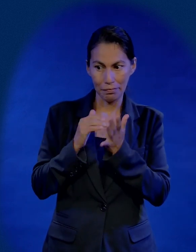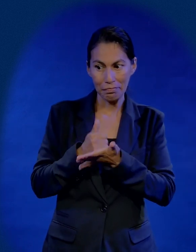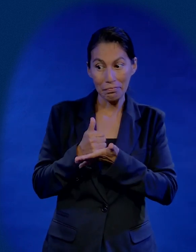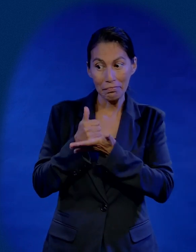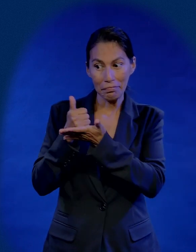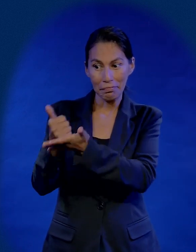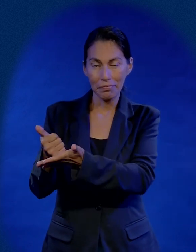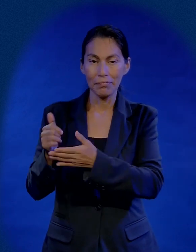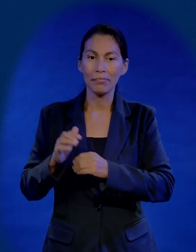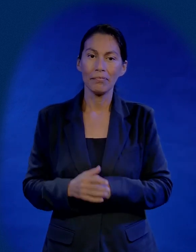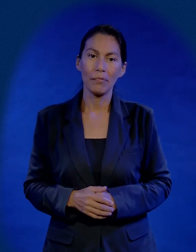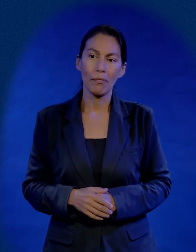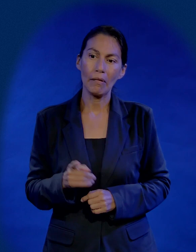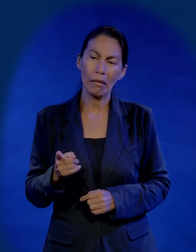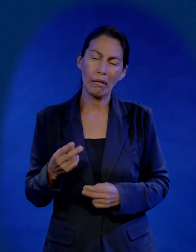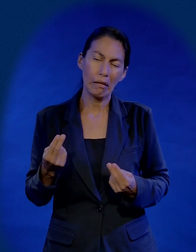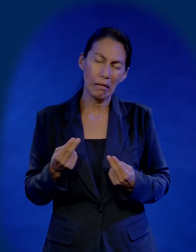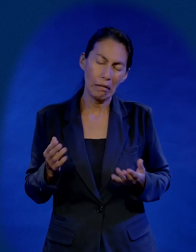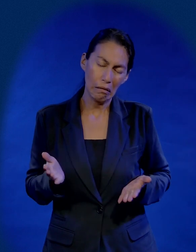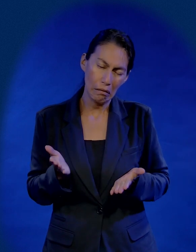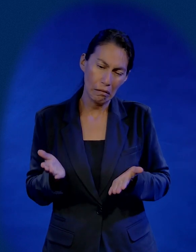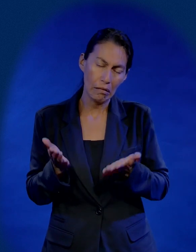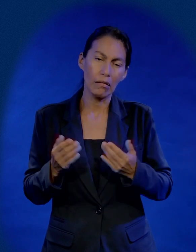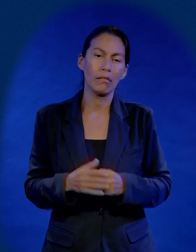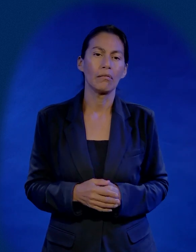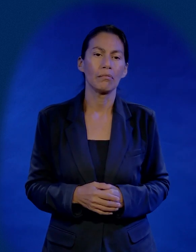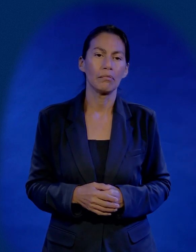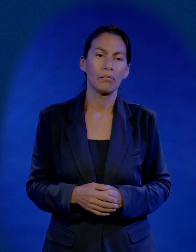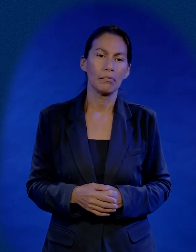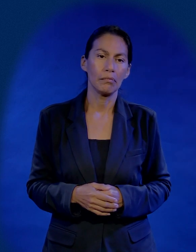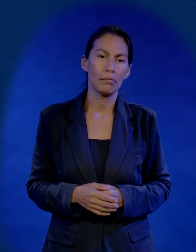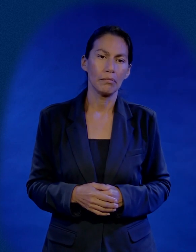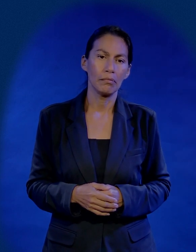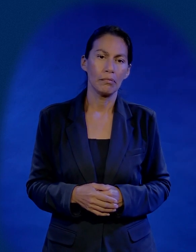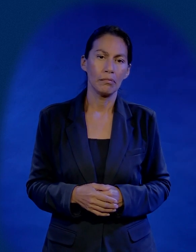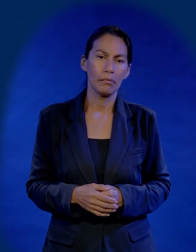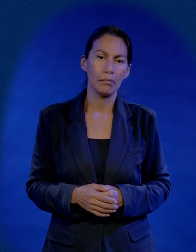Lo voy a ayudar porque él como que le hace falta un empujón, un empujón.